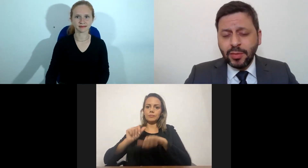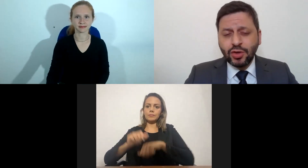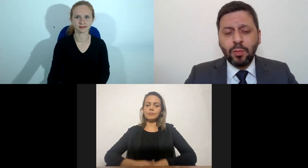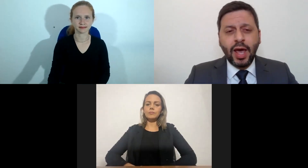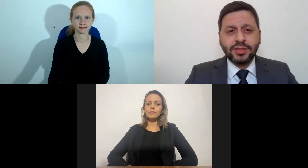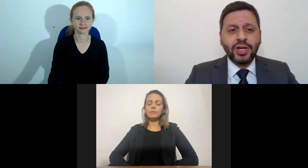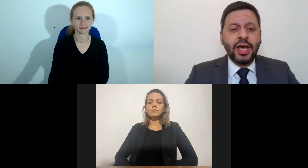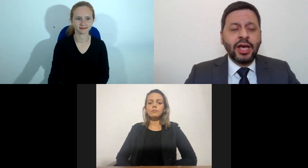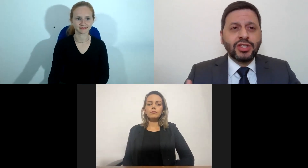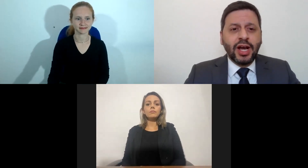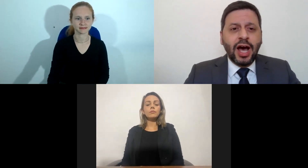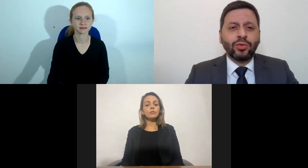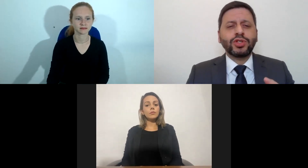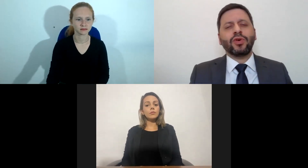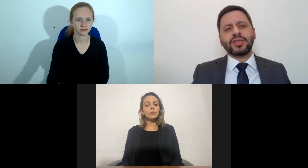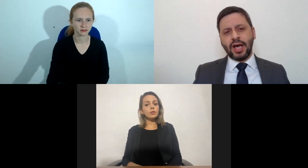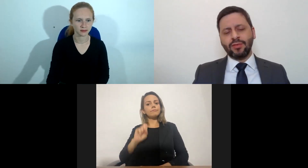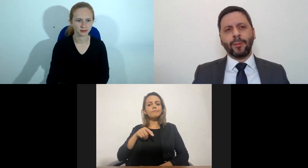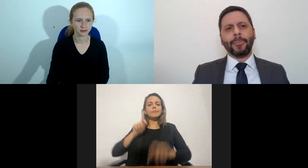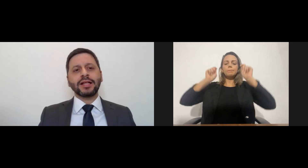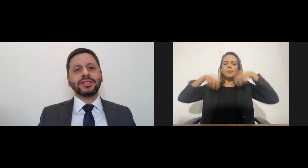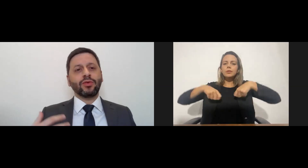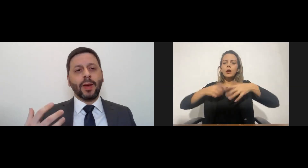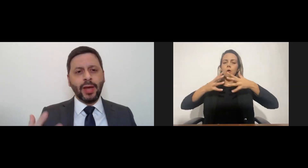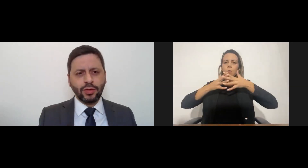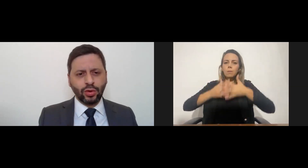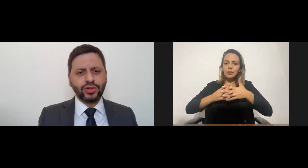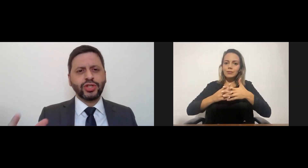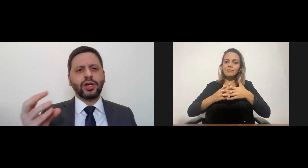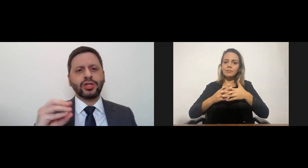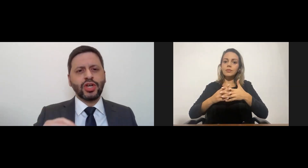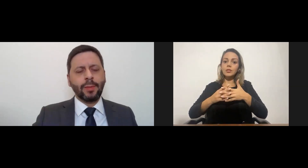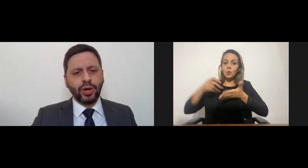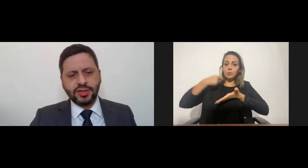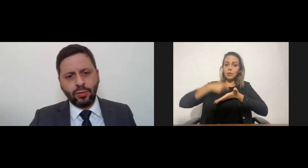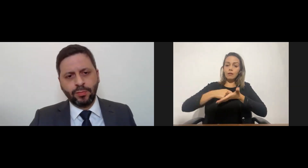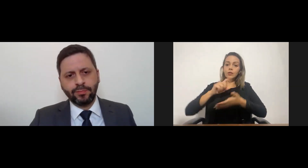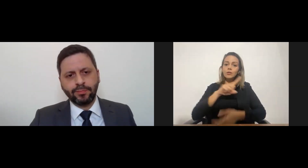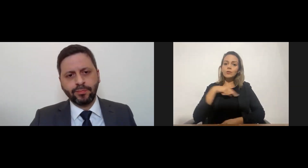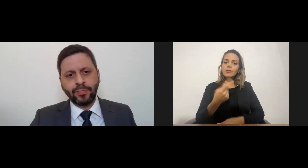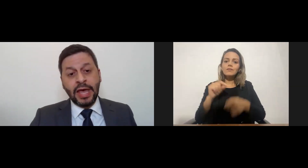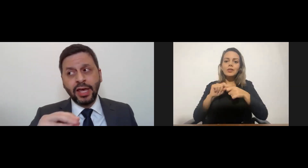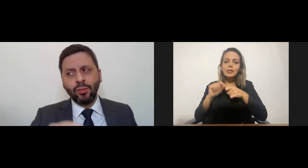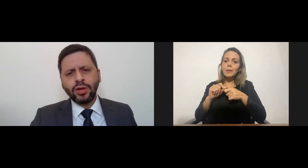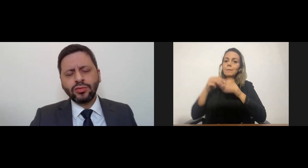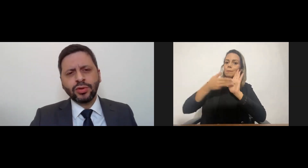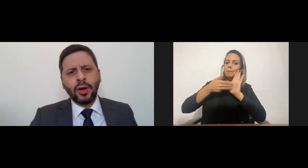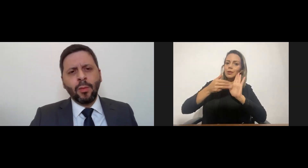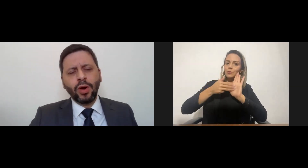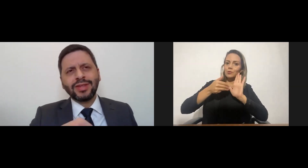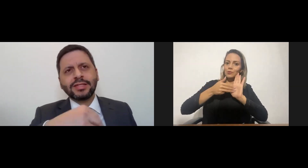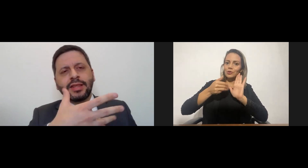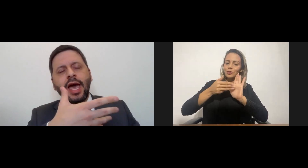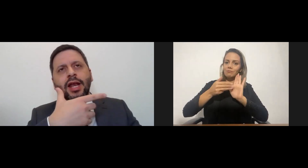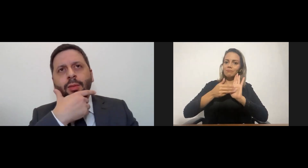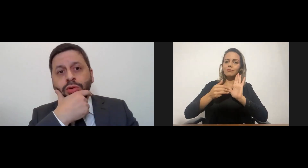demandas extremamente complexas chegavam, nos forçavam a desenvolver metodologias de apuração. E muito